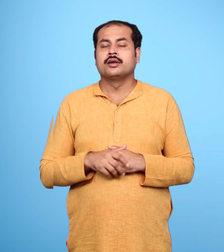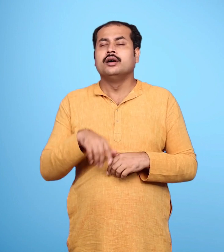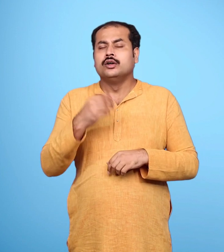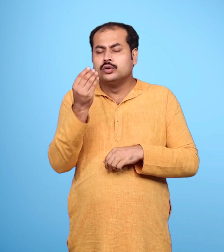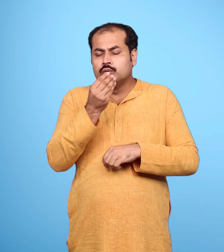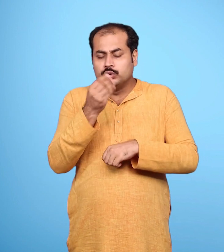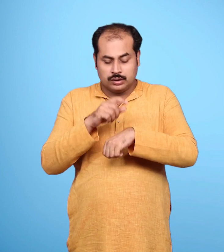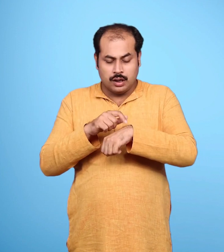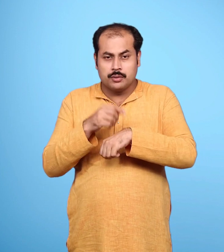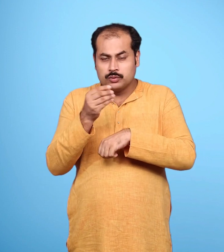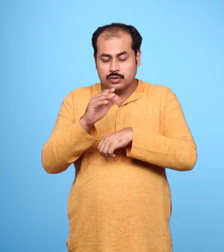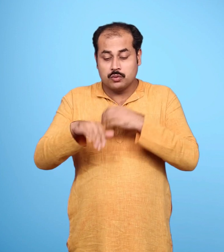थोड़ी देर में वह फिर लोटा